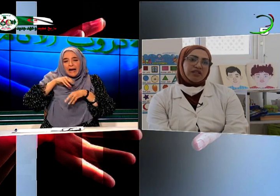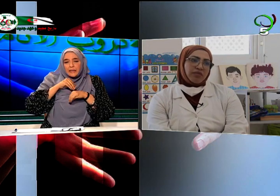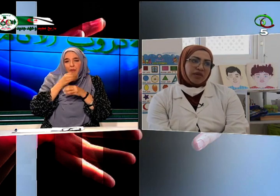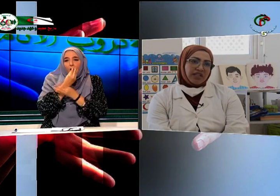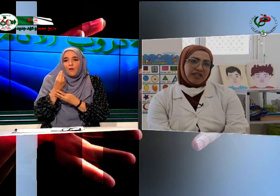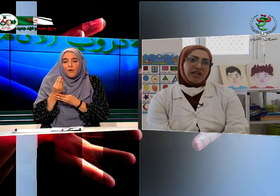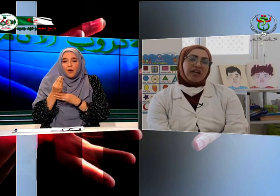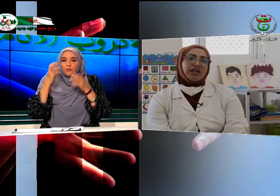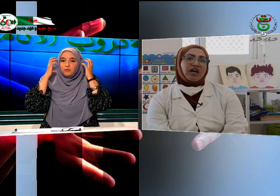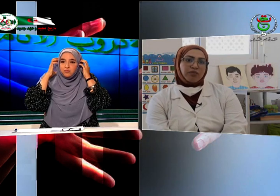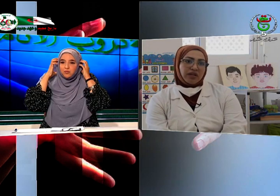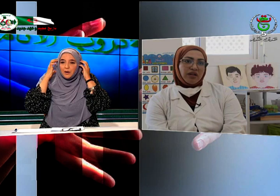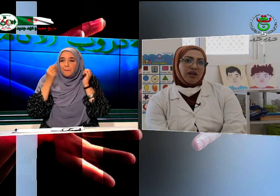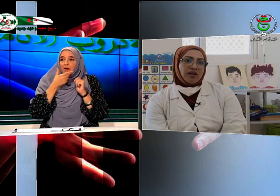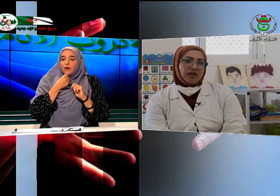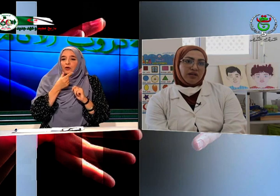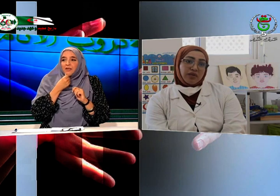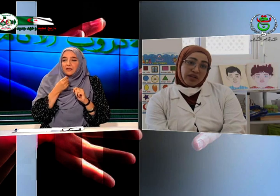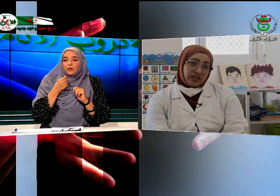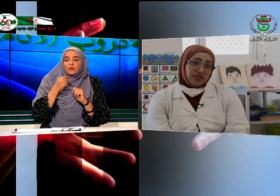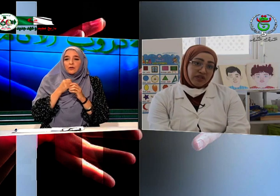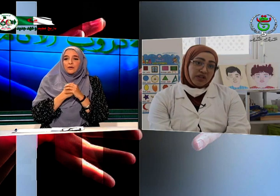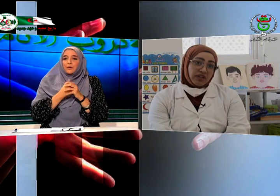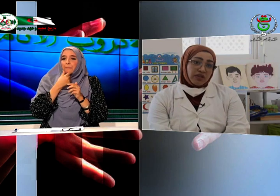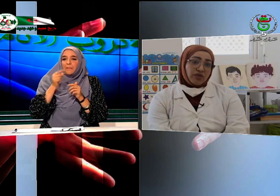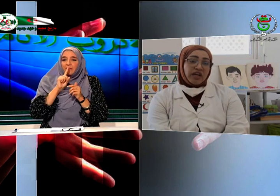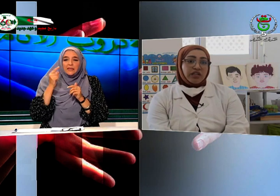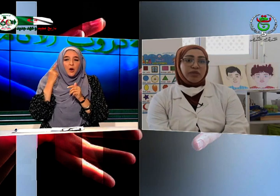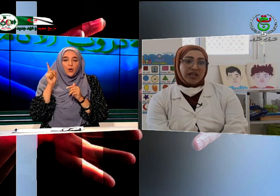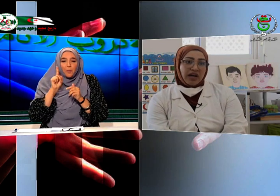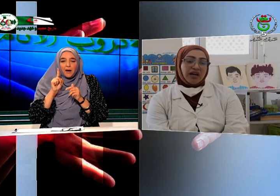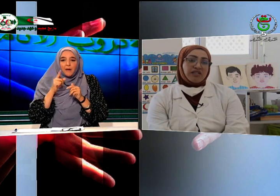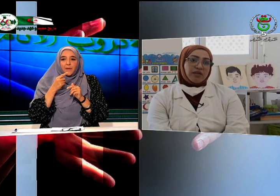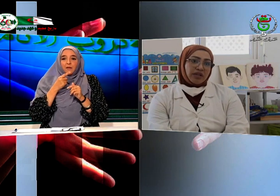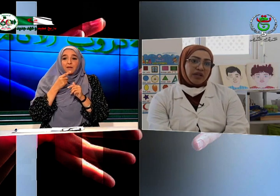تلقي خبر بأن الطفل يعاني من إعاقة سمعية